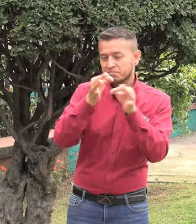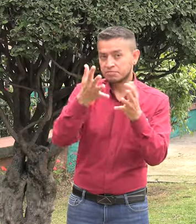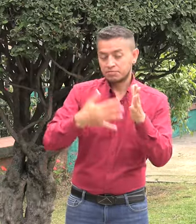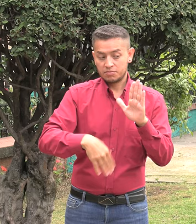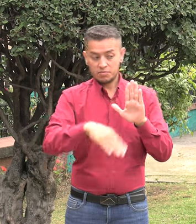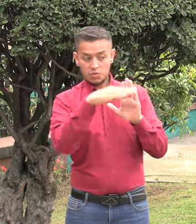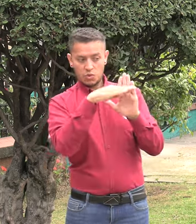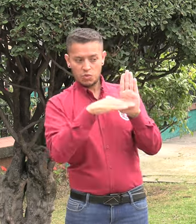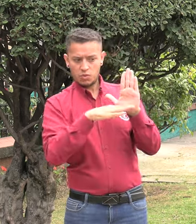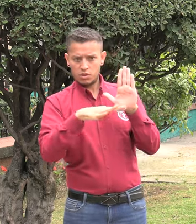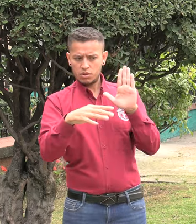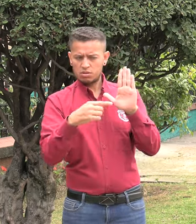Segundo, orientaciones